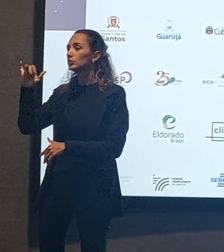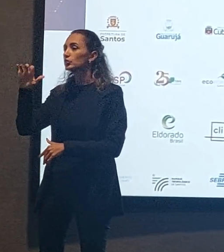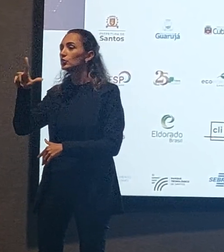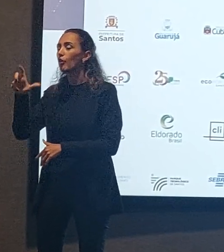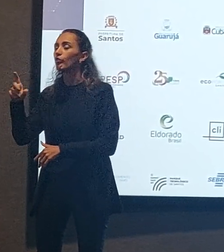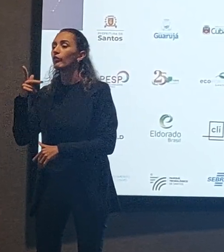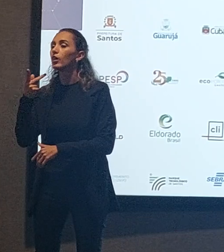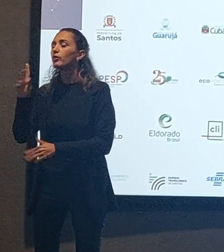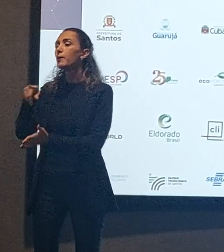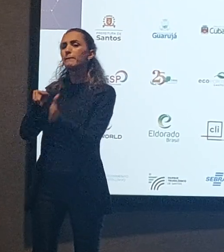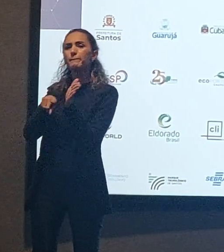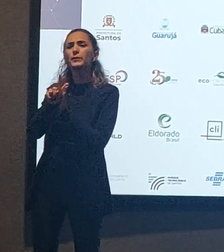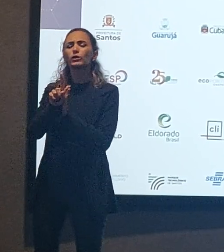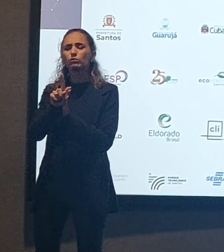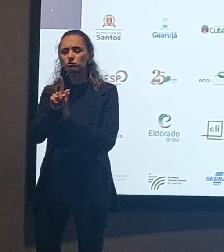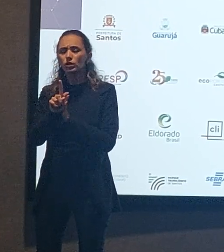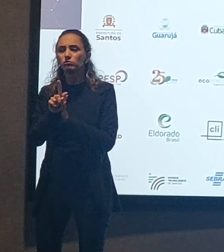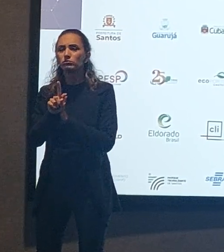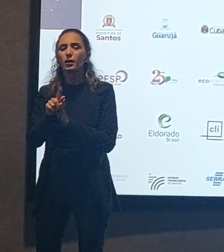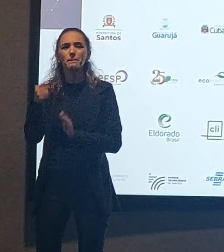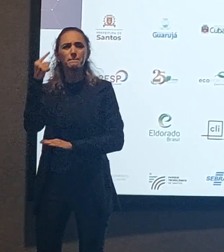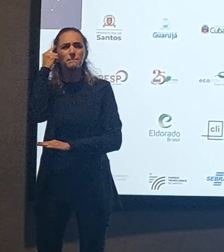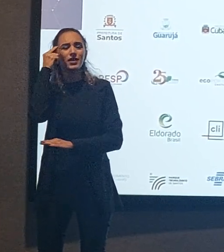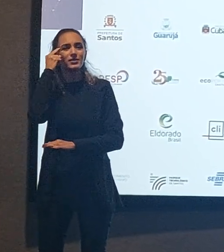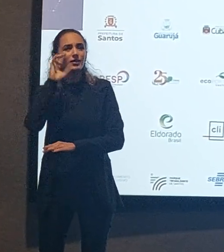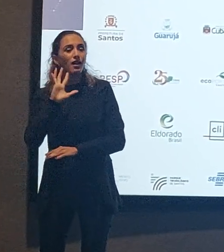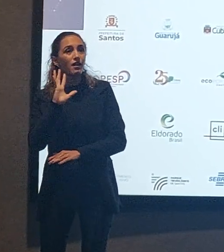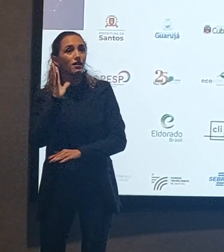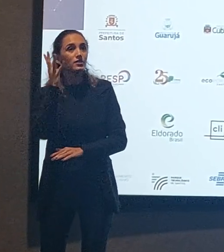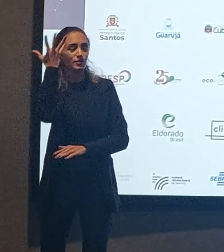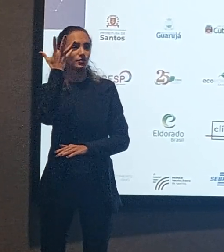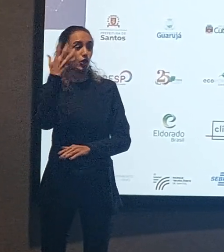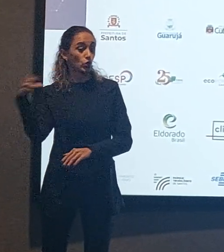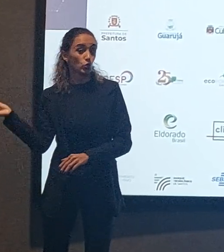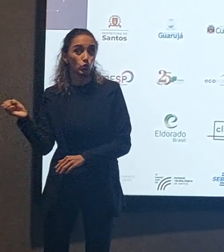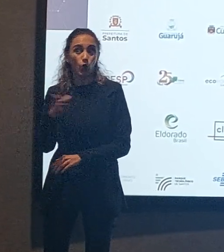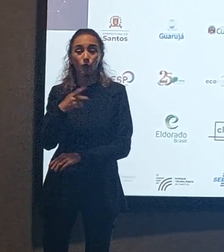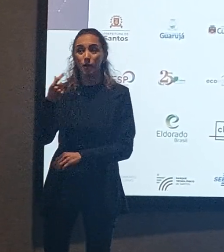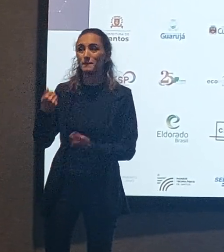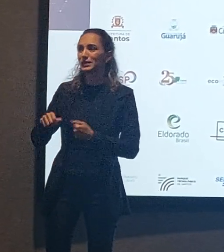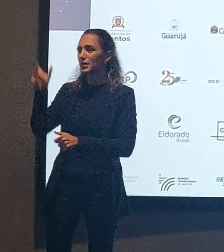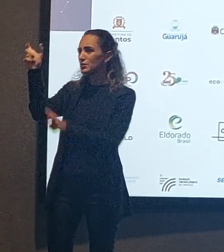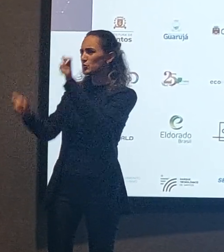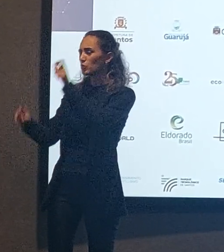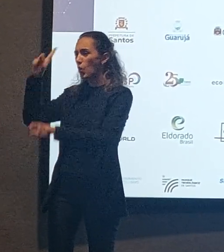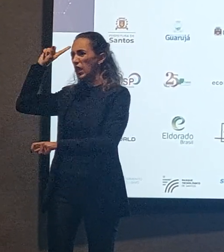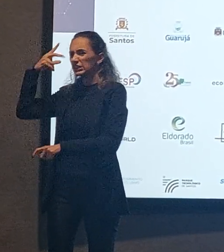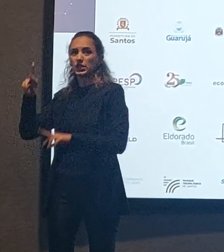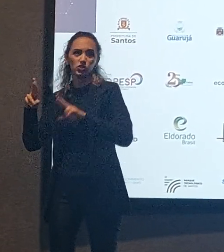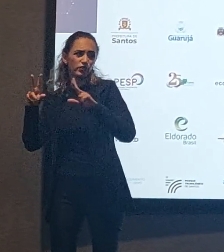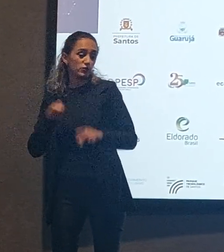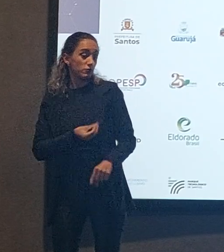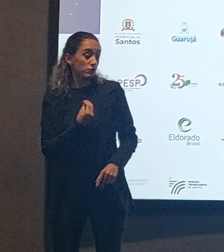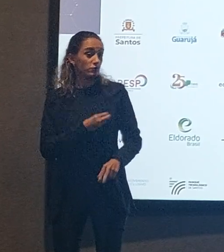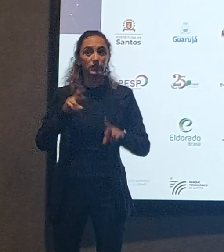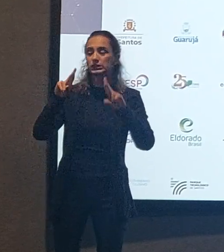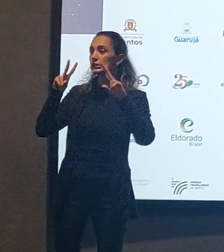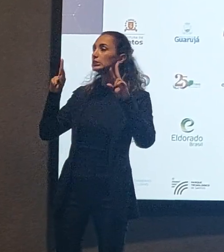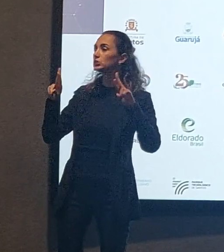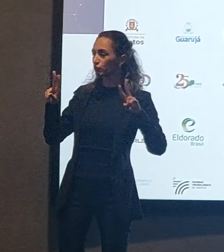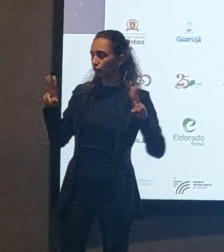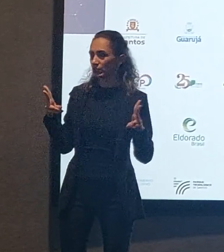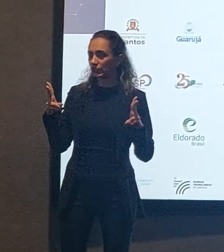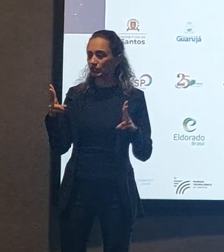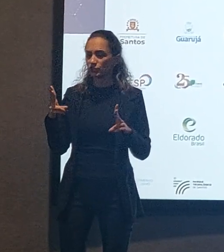pergunta muito interessante sobre isso, a gente tem 100 soluções inovadoras, a gente precisa ter pessoas com ideias diferentes, com vivências diferentes, com diferentes